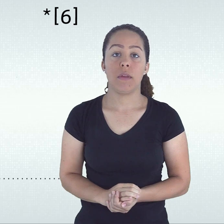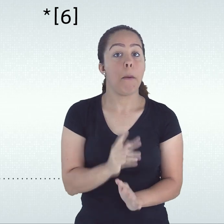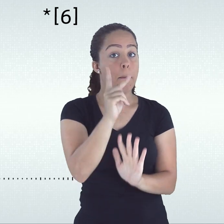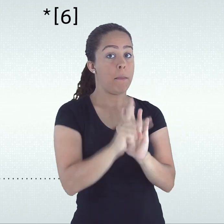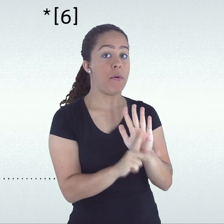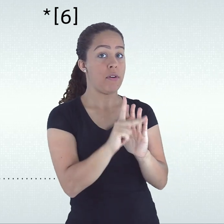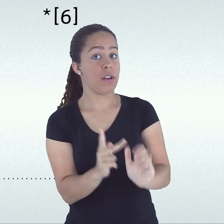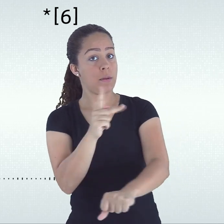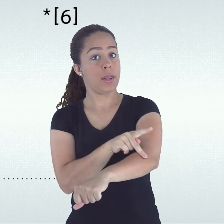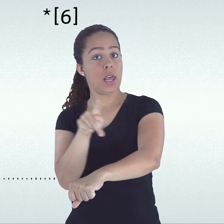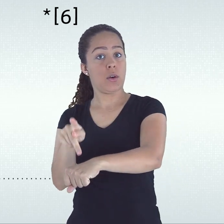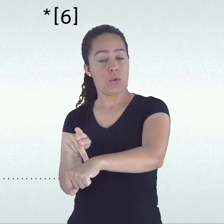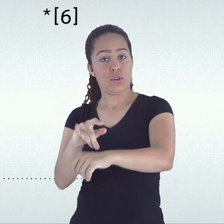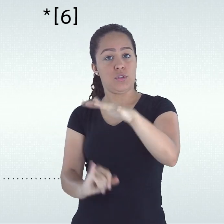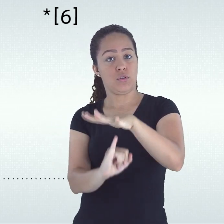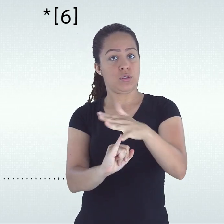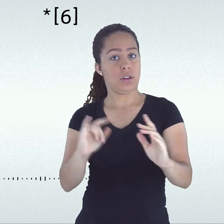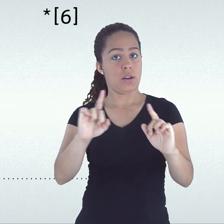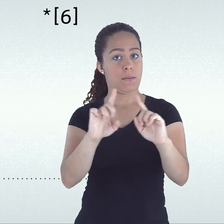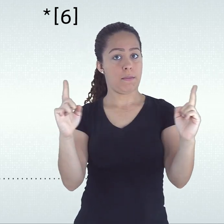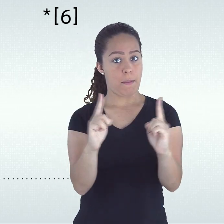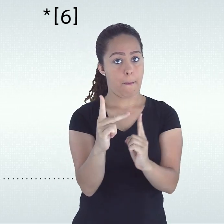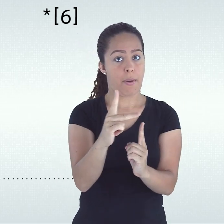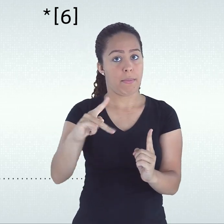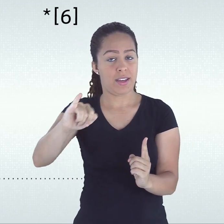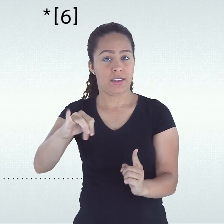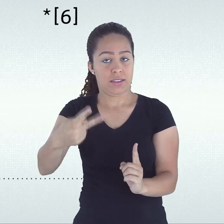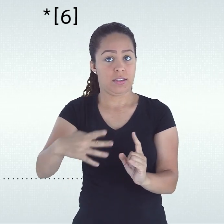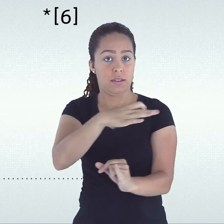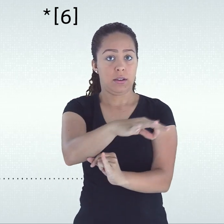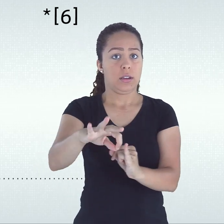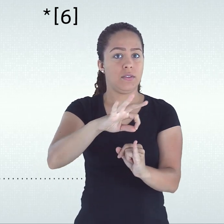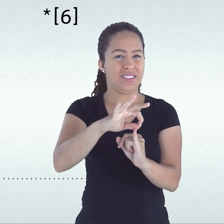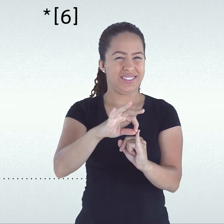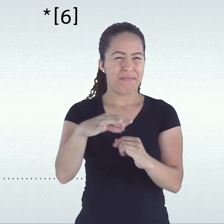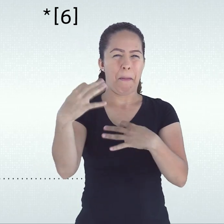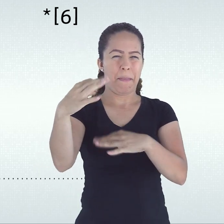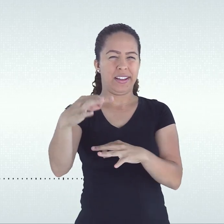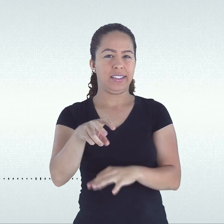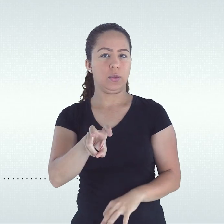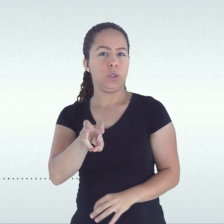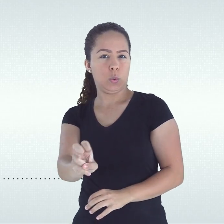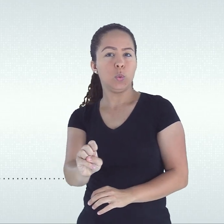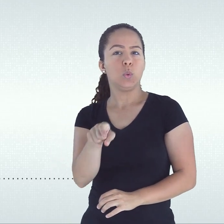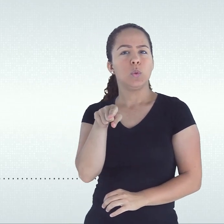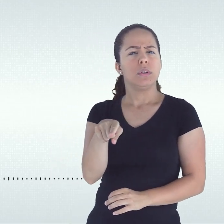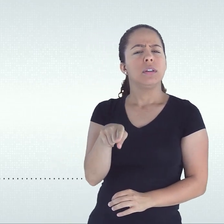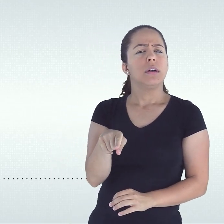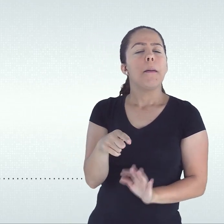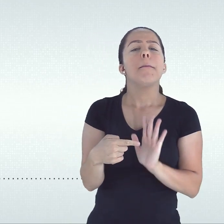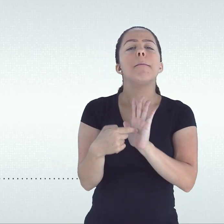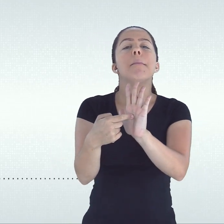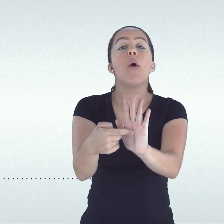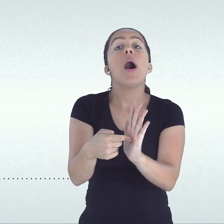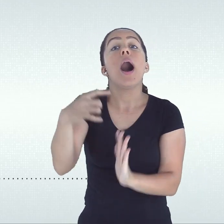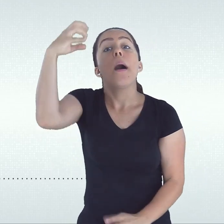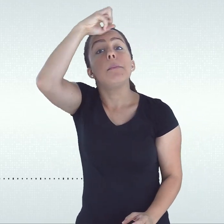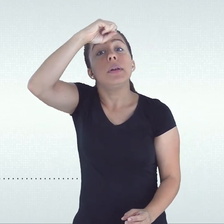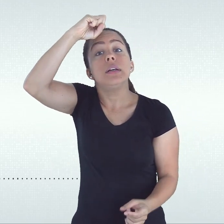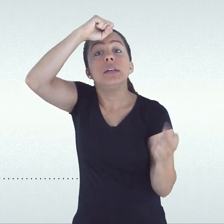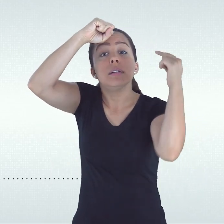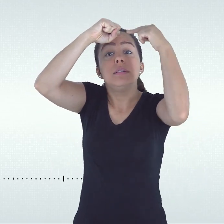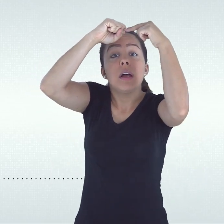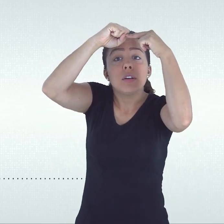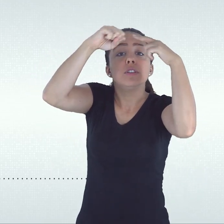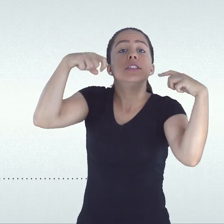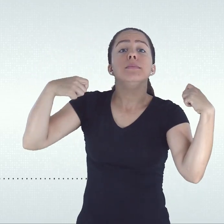O Projeto Pedagógico Institucional, PPI, do IFES, na página 58, considera